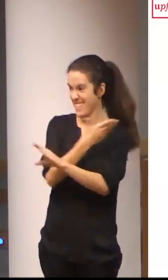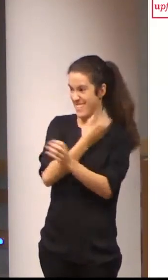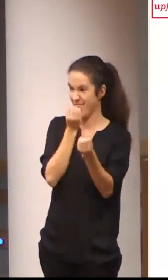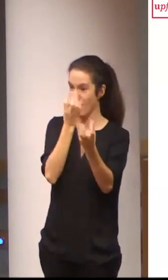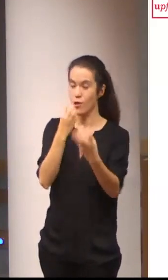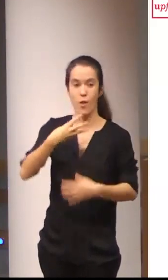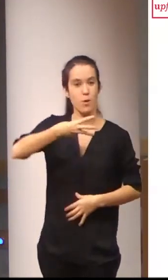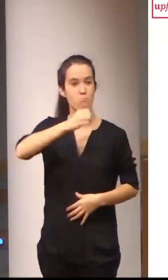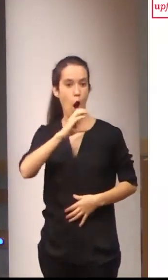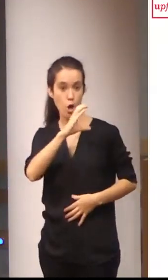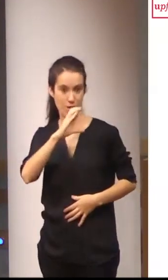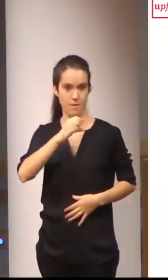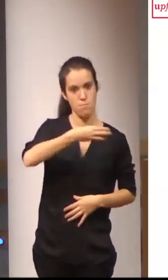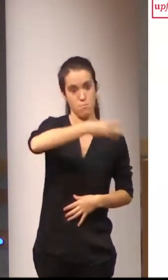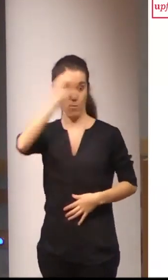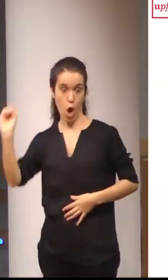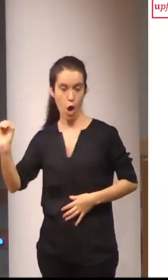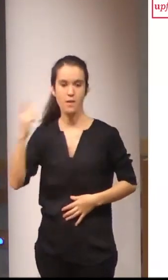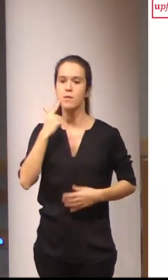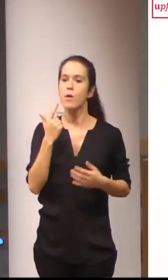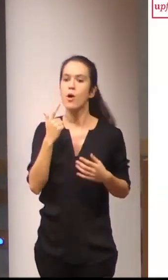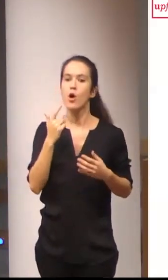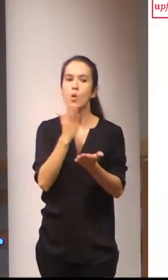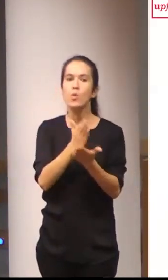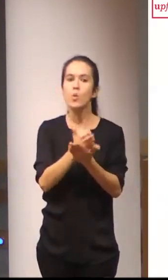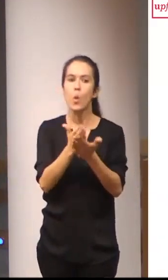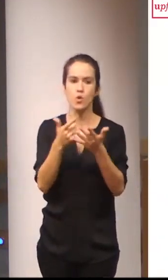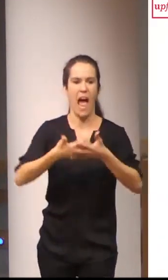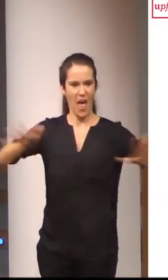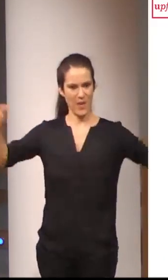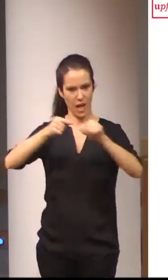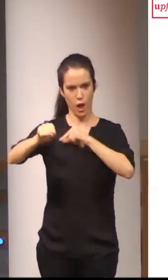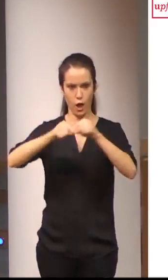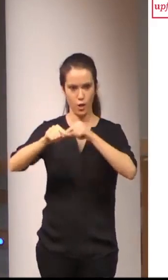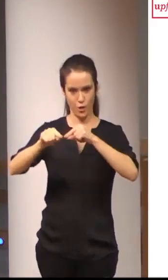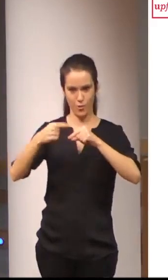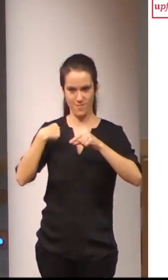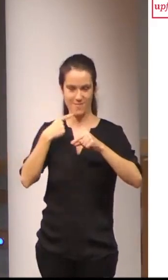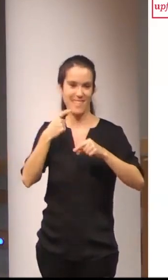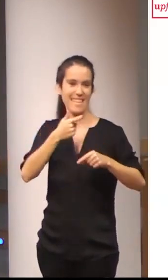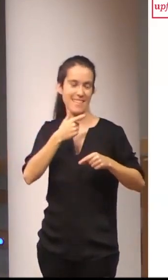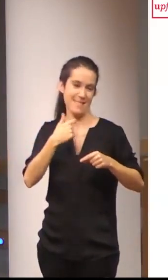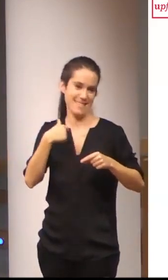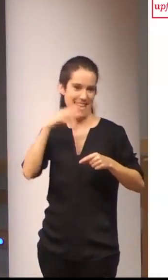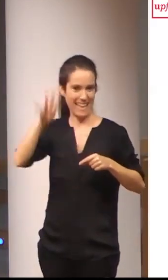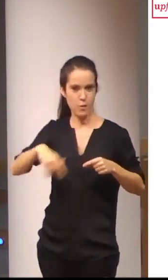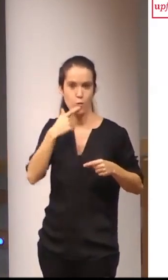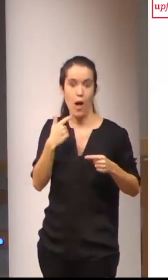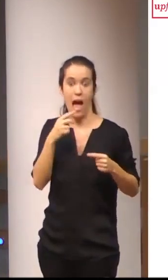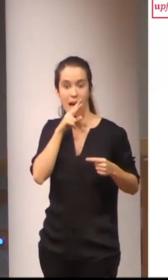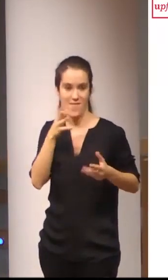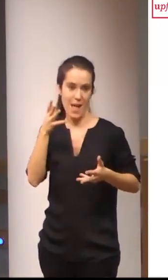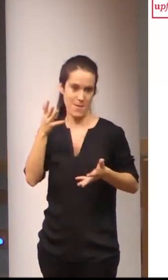del MOOC este curso masivo abierto en línea gratuito Parlam amb les mans Catascoltuam els ulls que realizamos